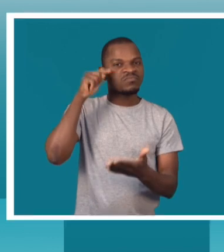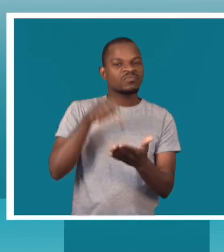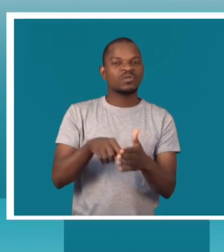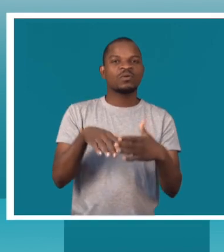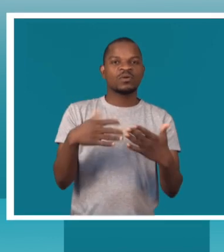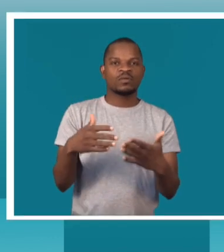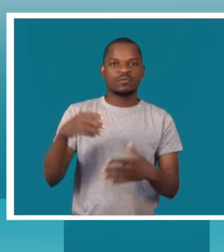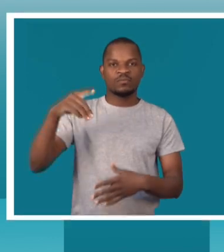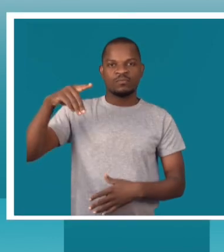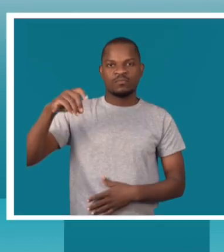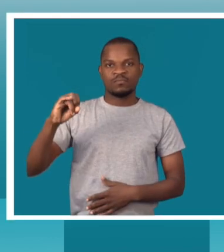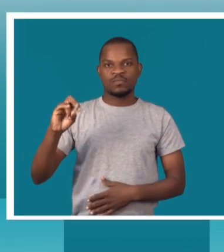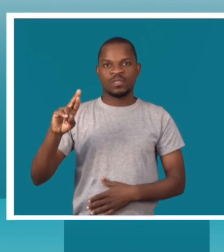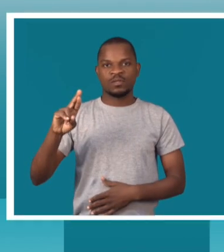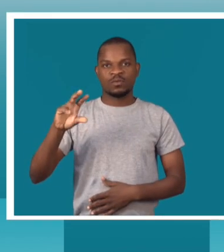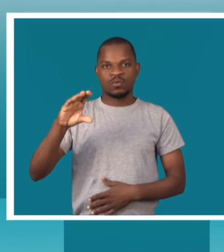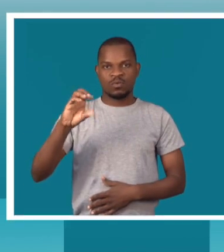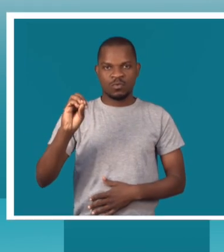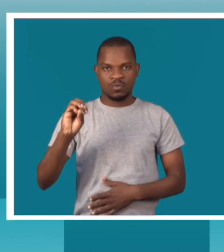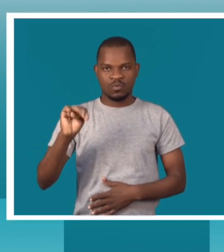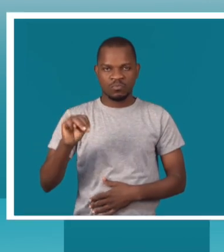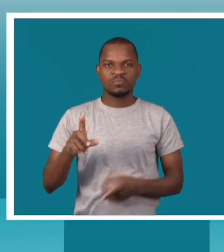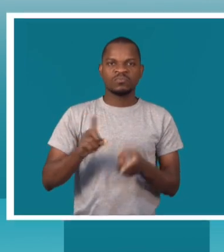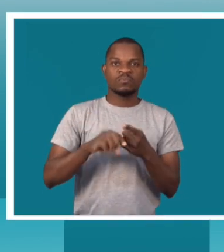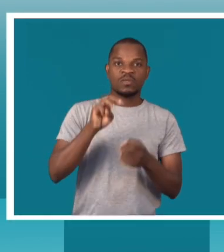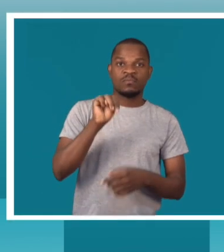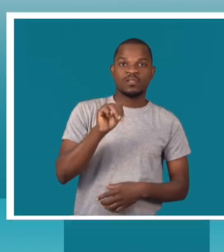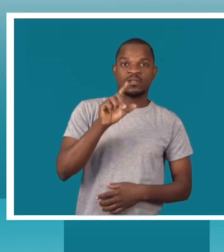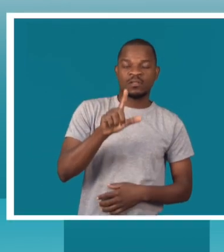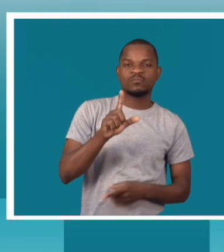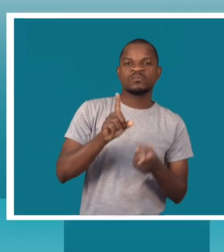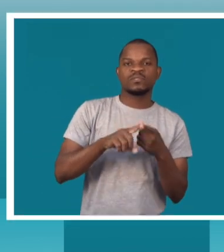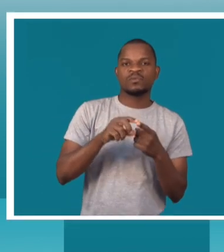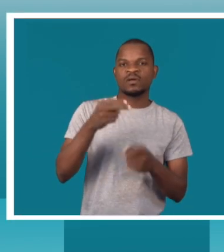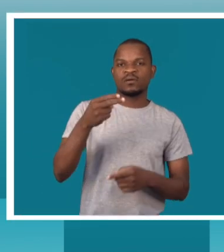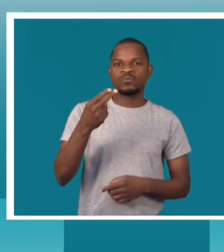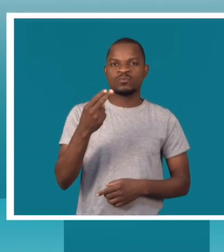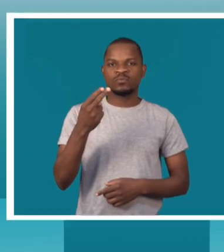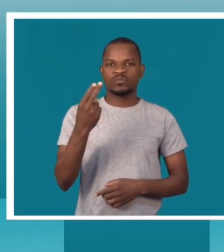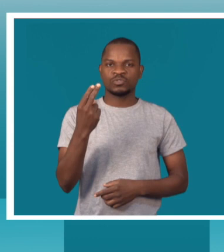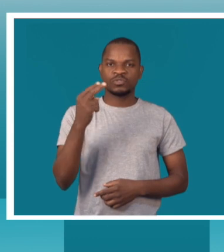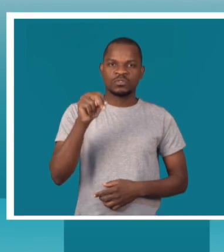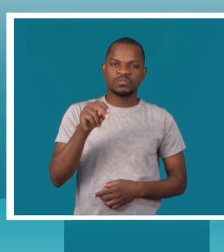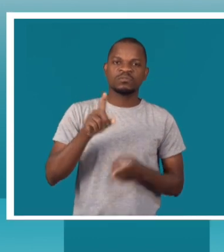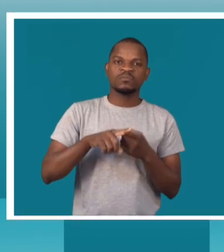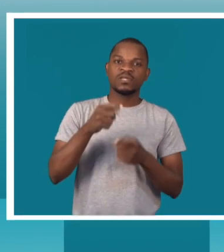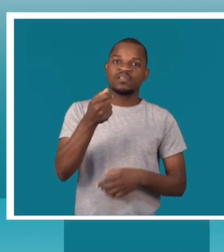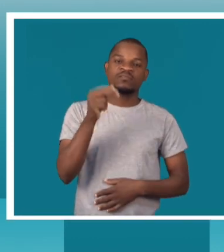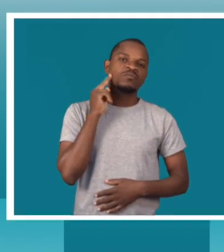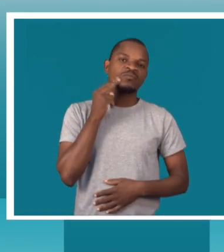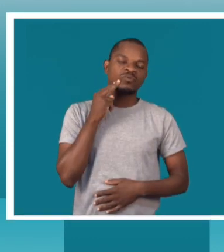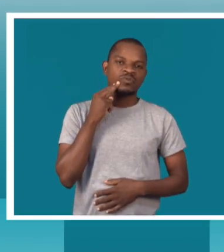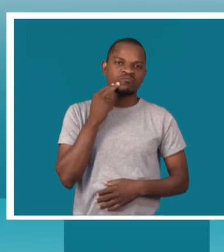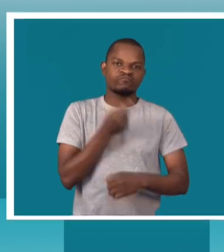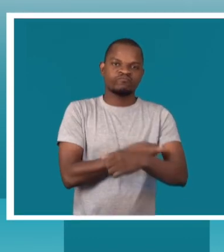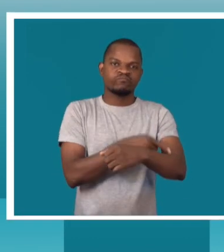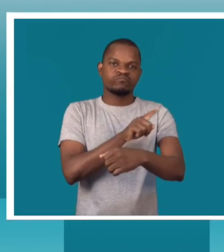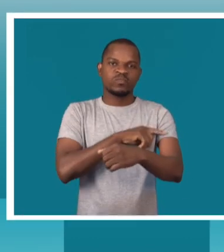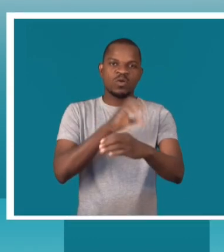que o Pircom e o Media Lab, TV Surdo e a H2N têm em reforçar a comunicação para a saúde